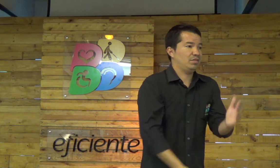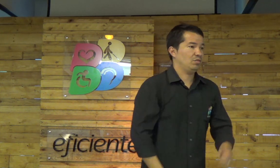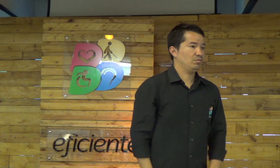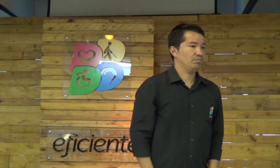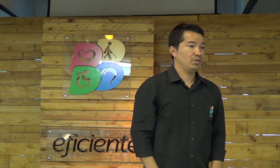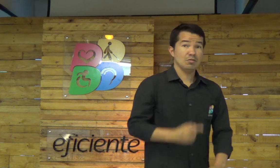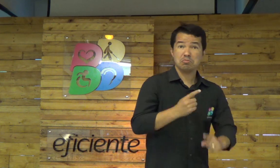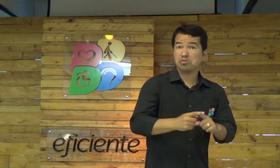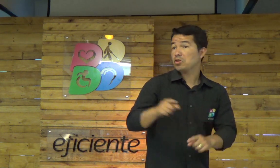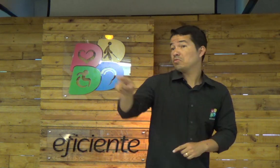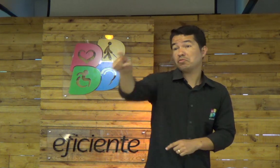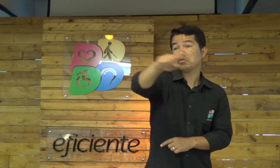Cada um...